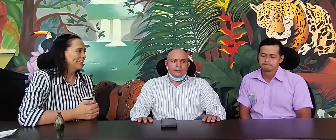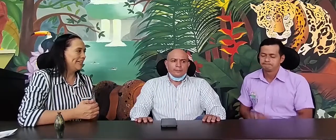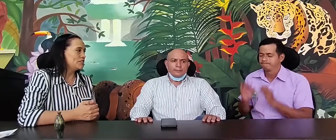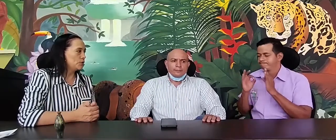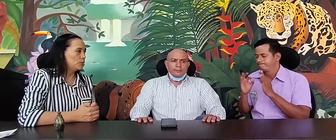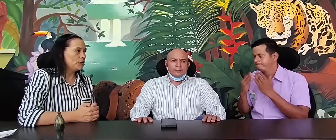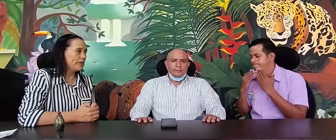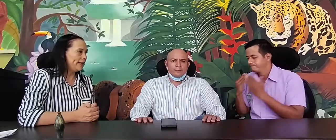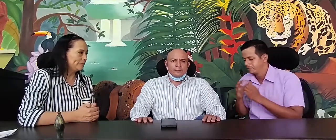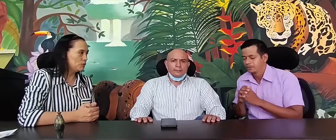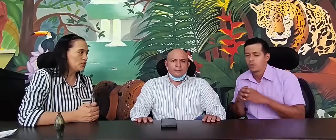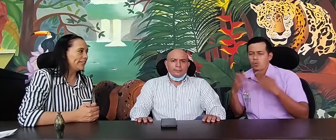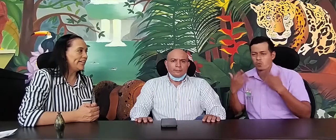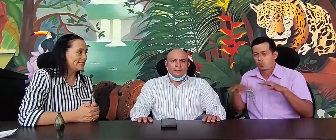Muy bien, muchas gracias.